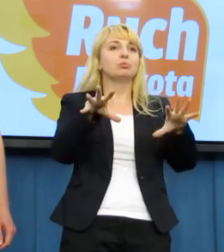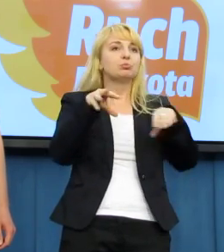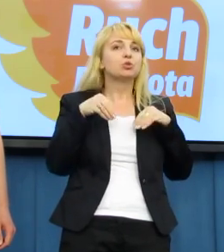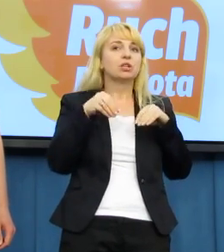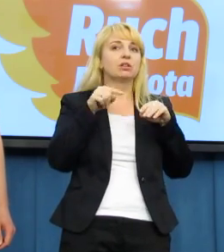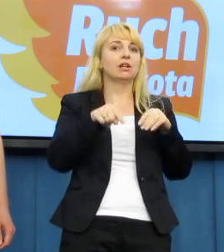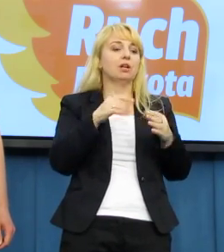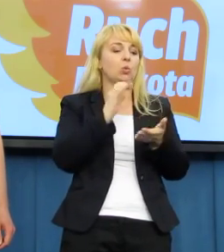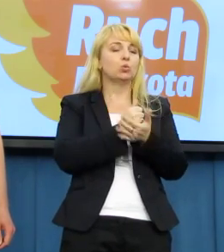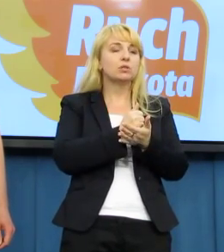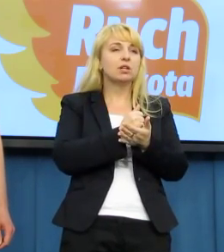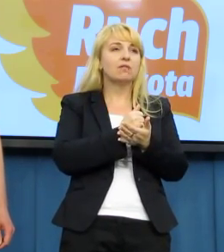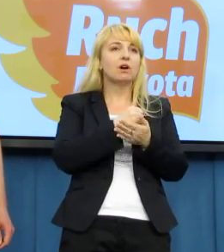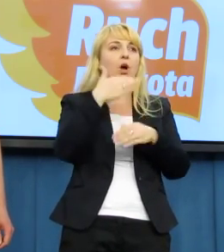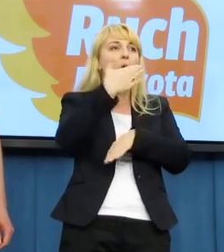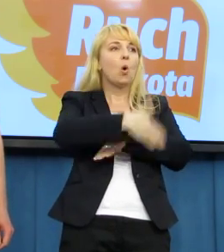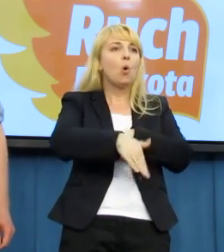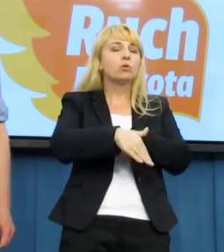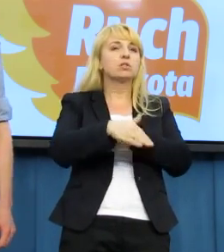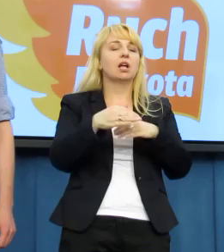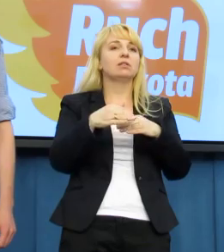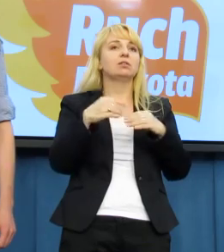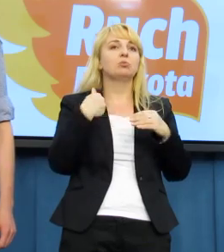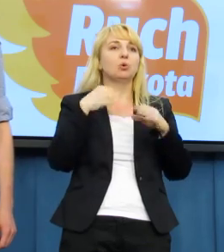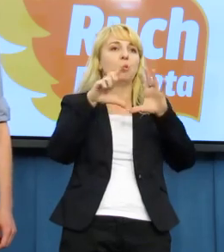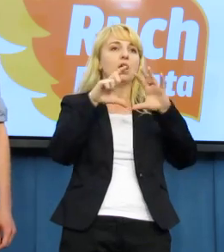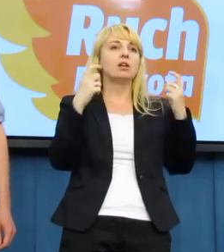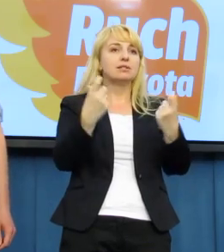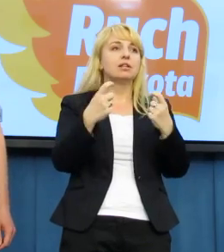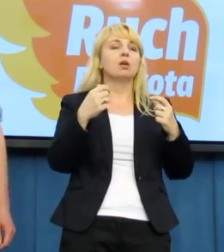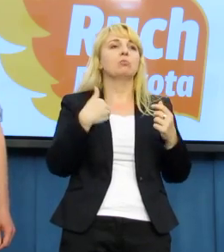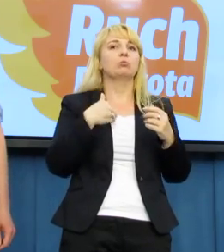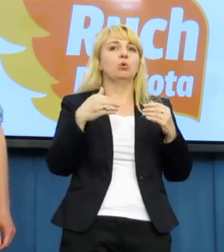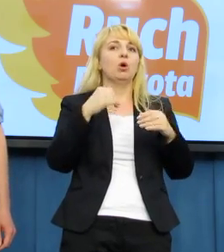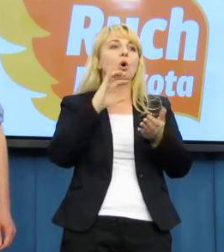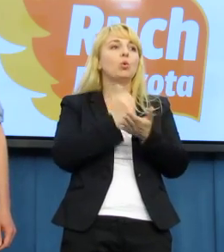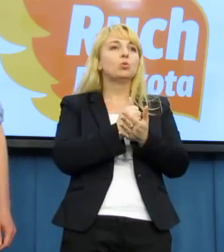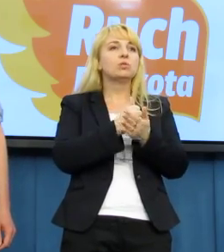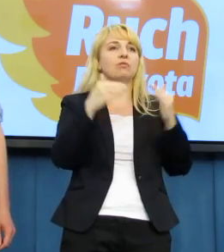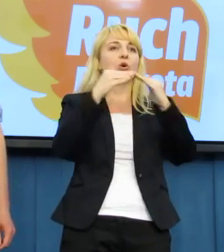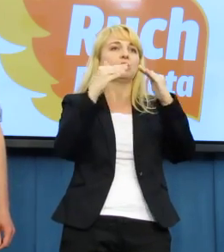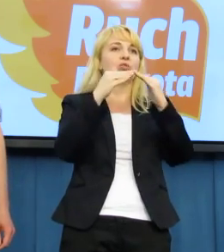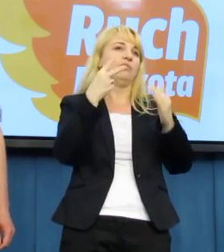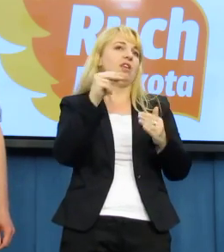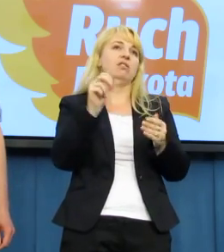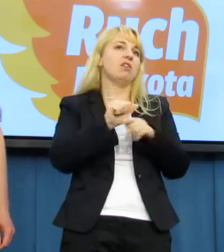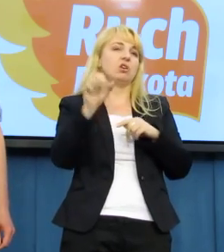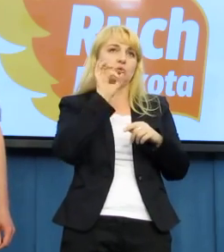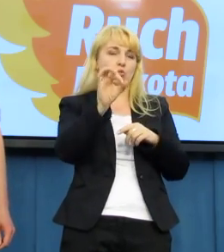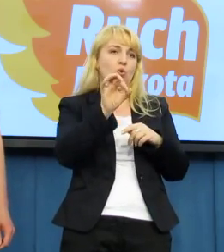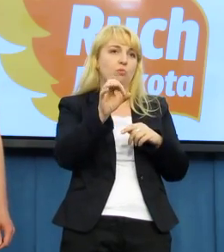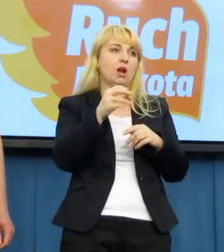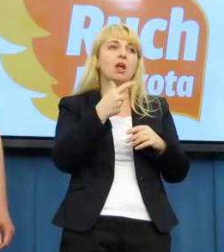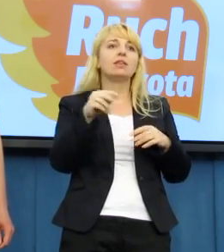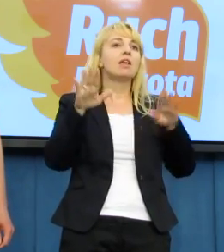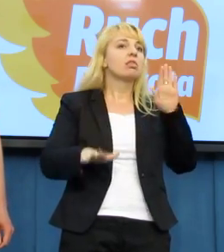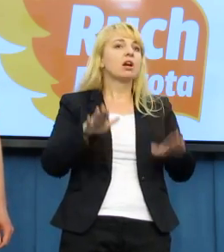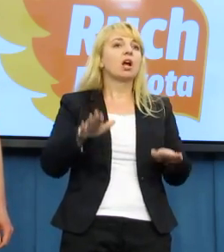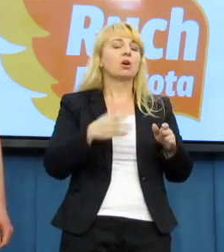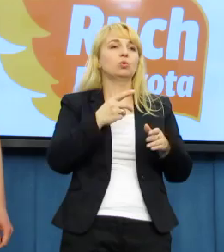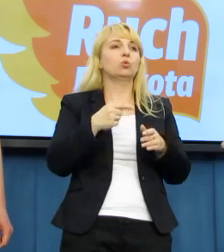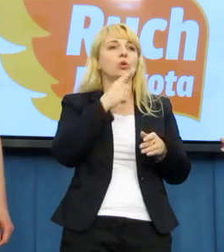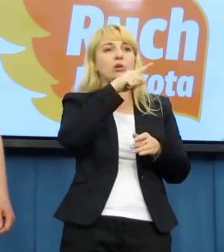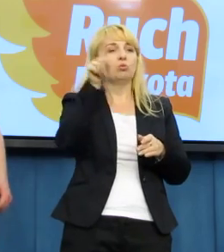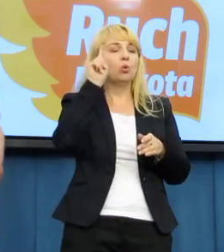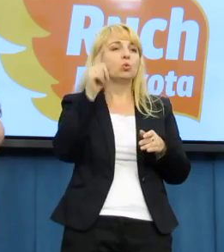przez ostatnią kadencję Sejmu ustawa równościowa jest po prostu nierównościowa, traktuje obywateli nierówno. Ale chciałem Państwu